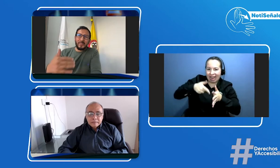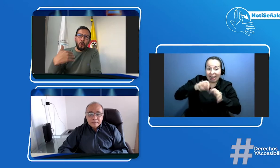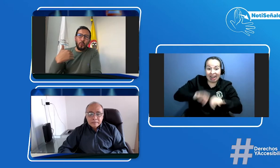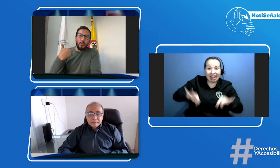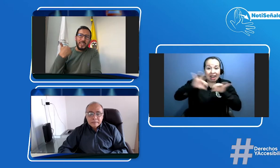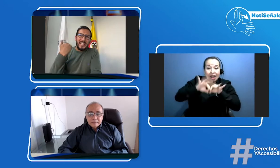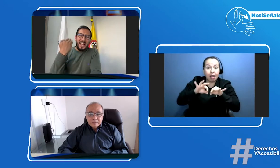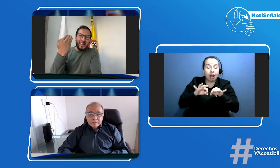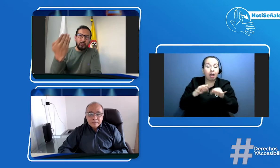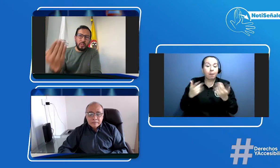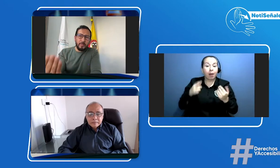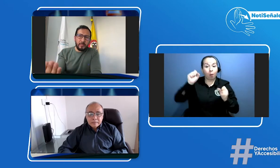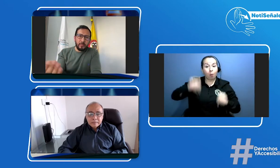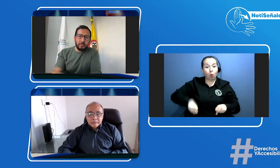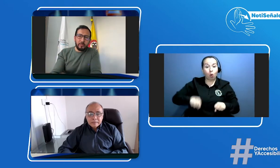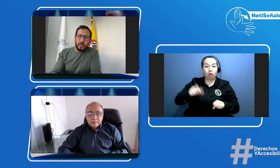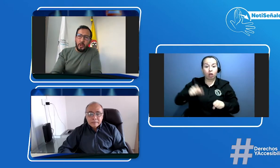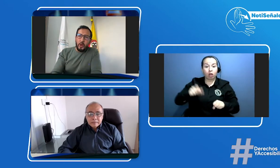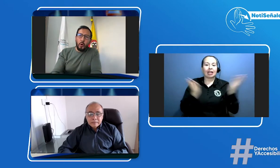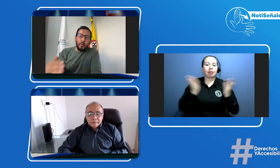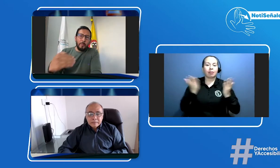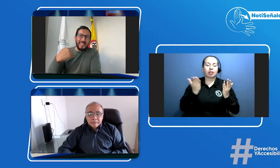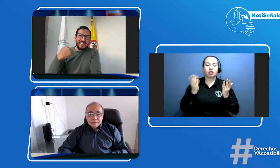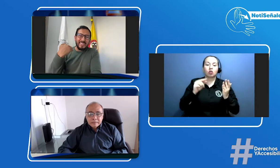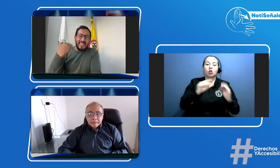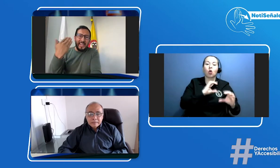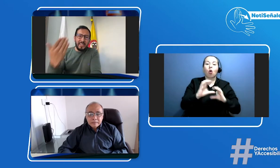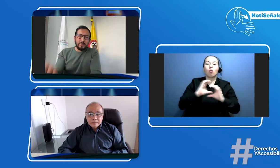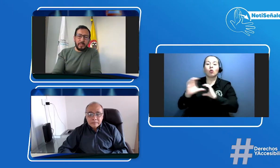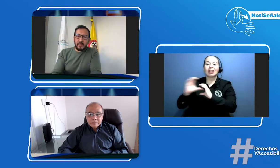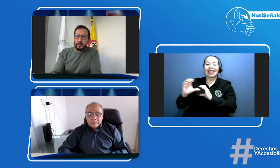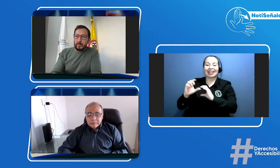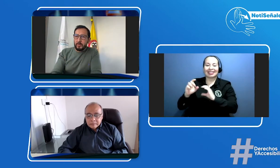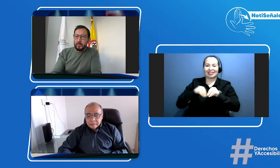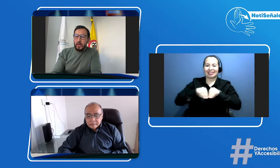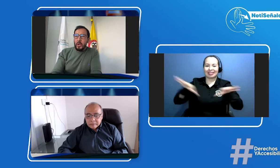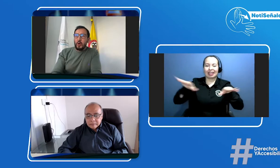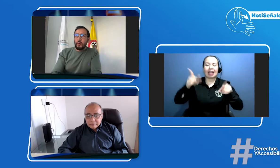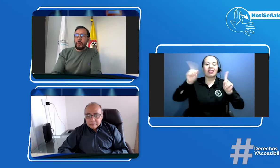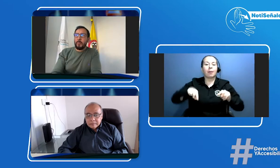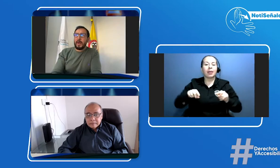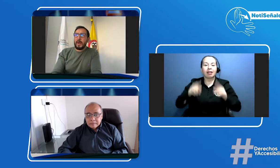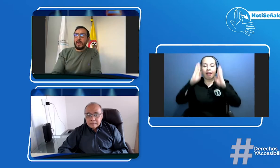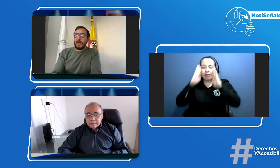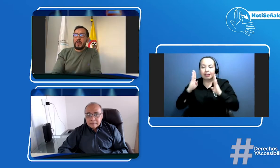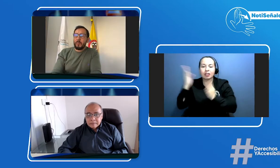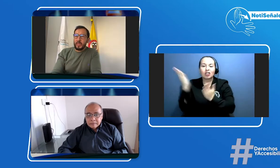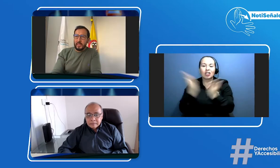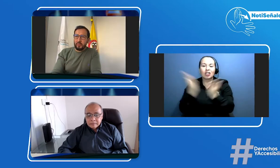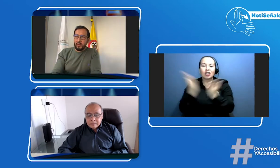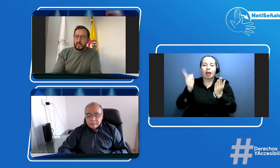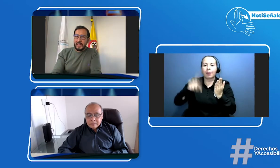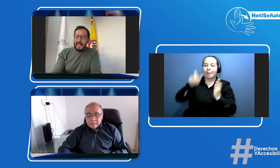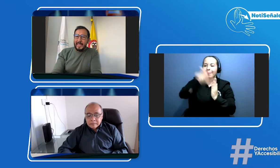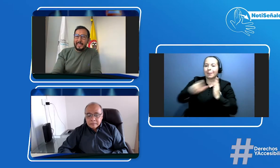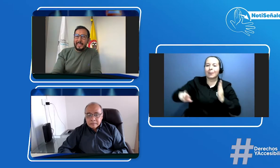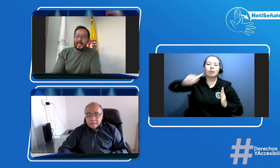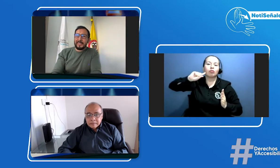comunicar sus servicios como prestar el resto del servicio como permitir a la comunidad sorda que se